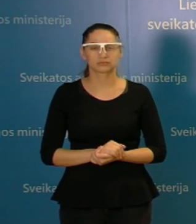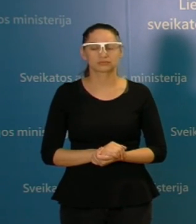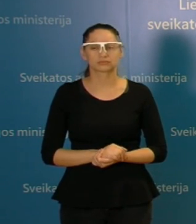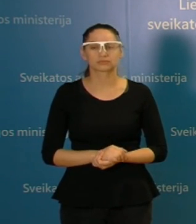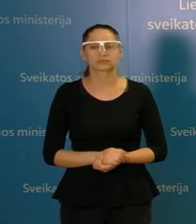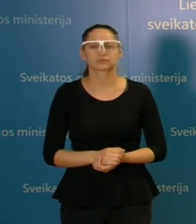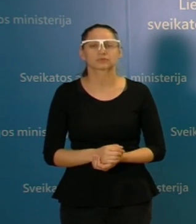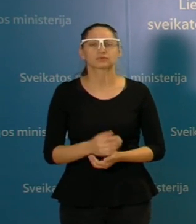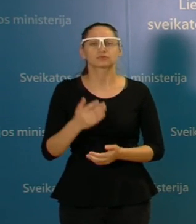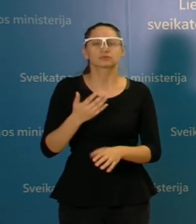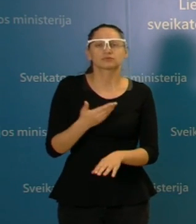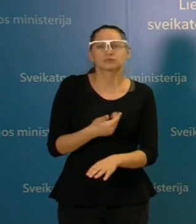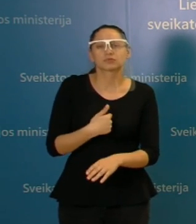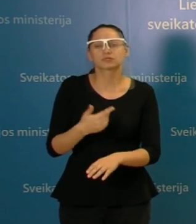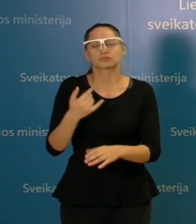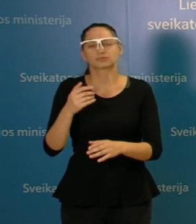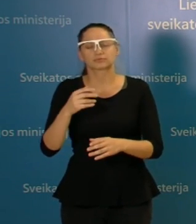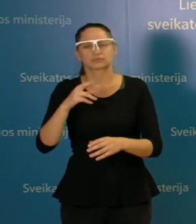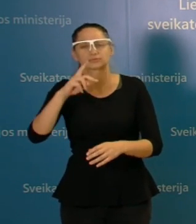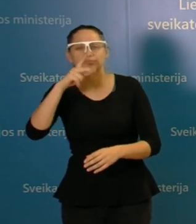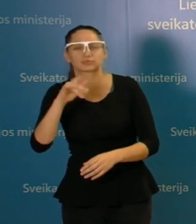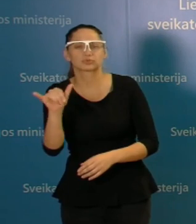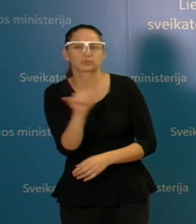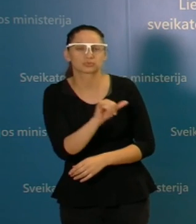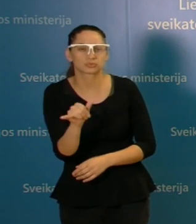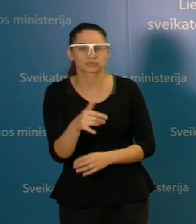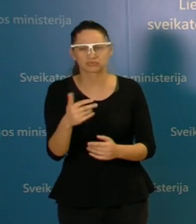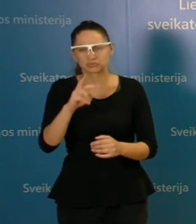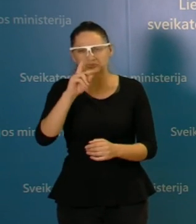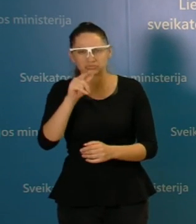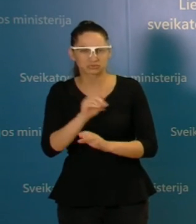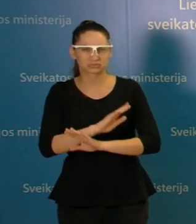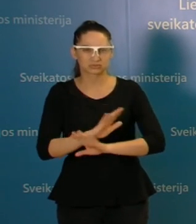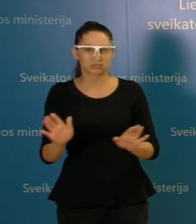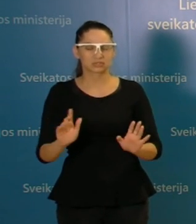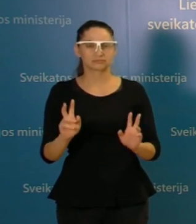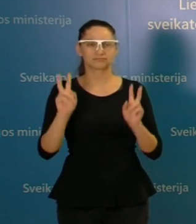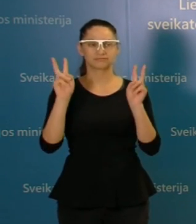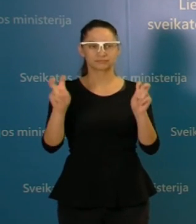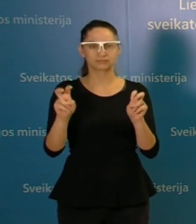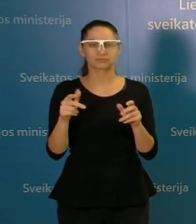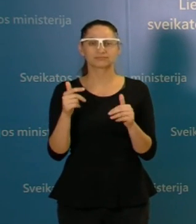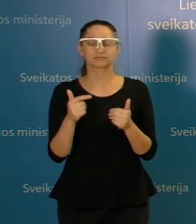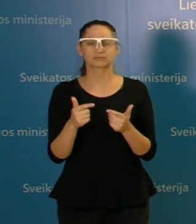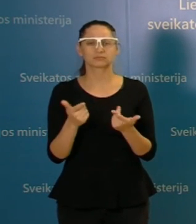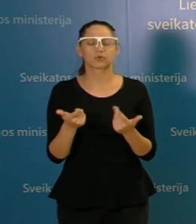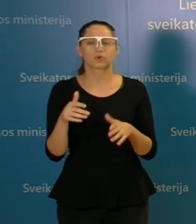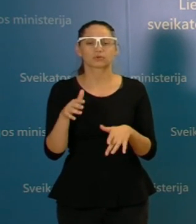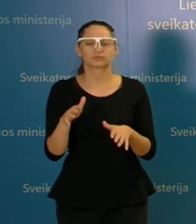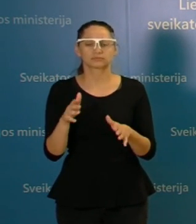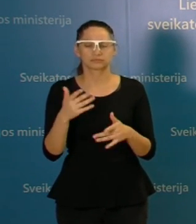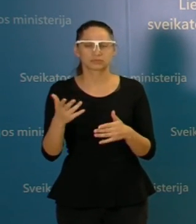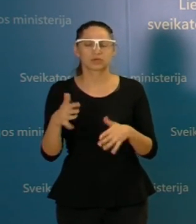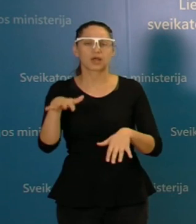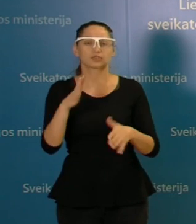sakot, aš to nevadinčiau klaidomą, aš tą vadinčiau tiesiog tokiam objektyviom aplinkybėm, kurios